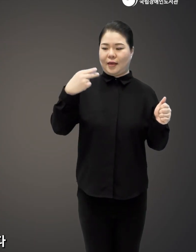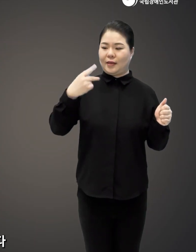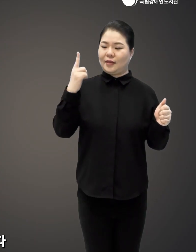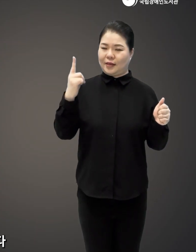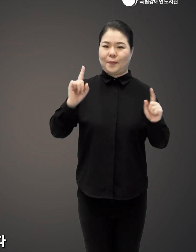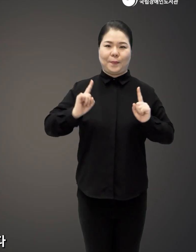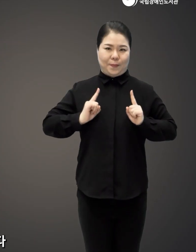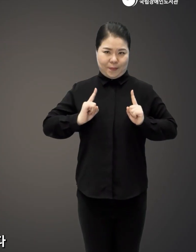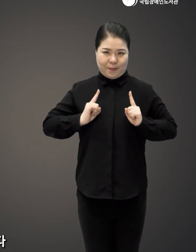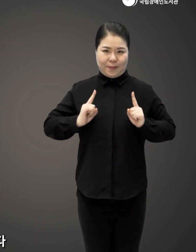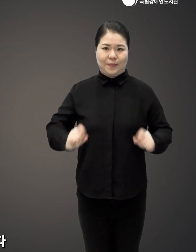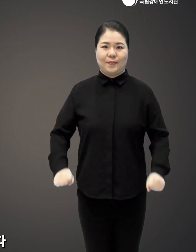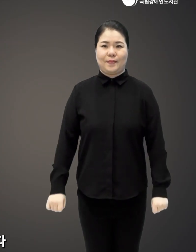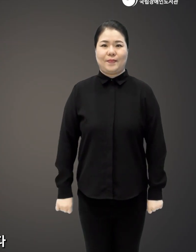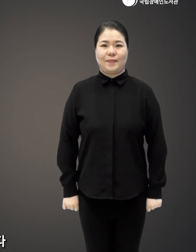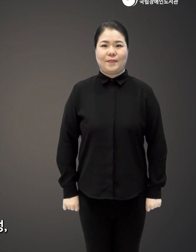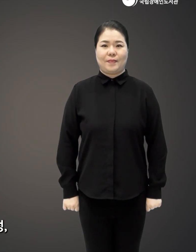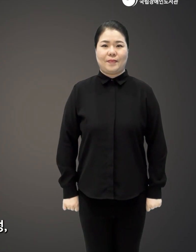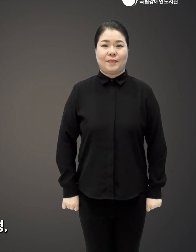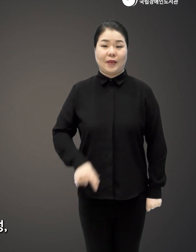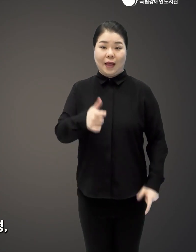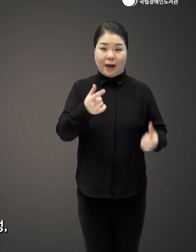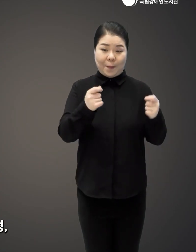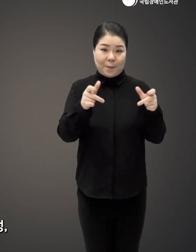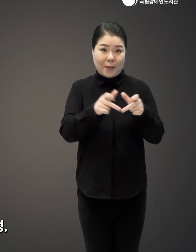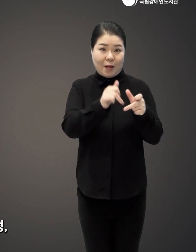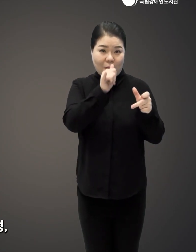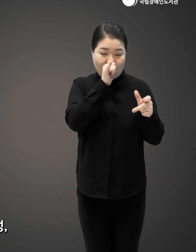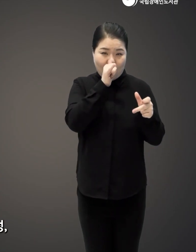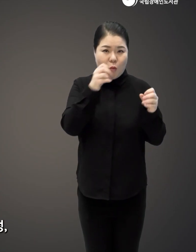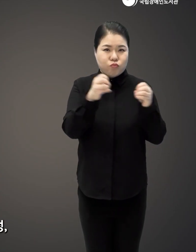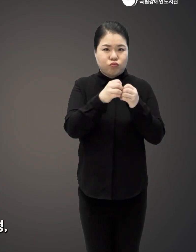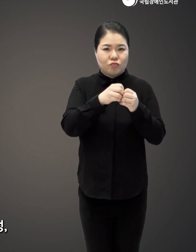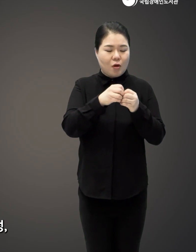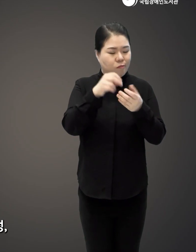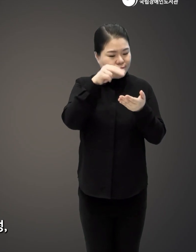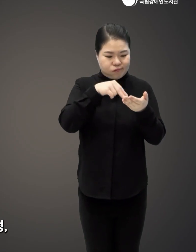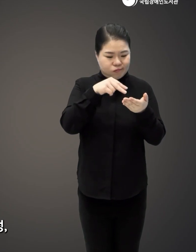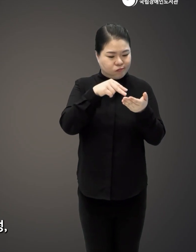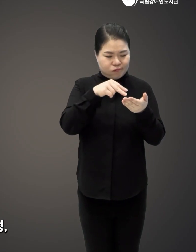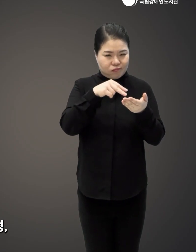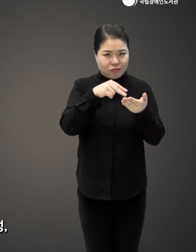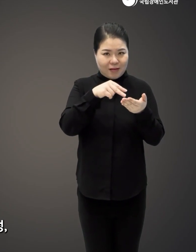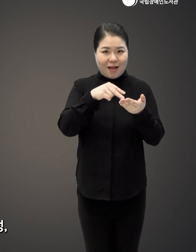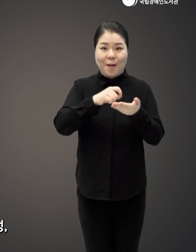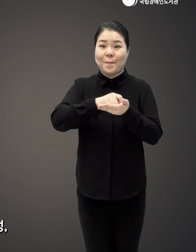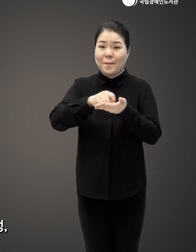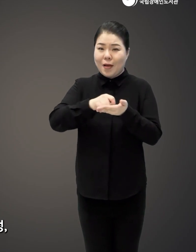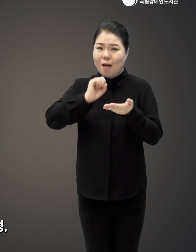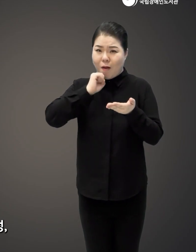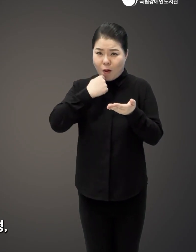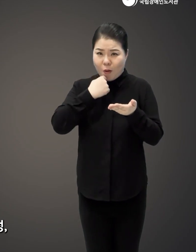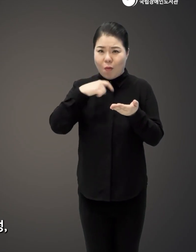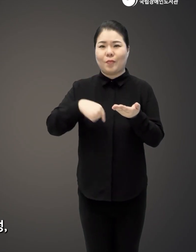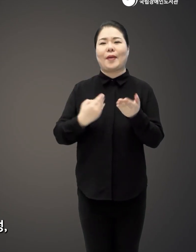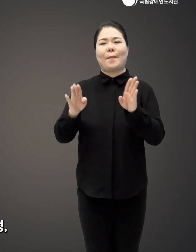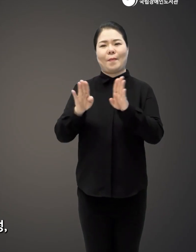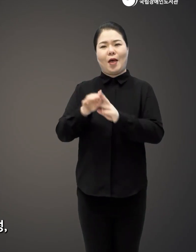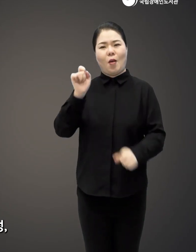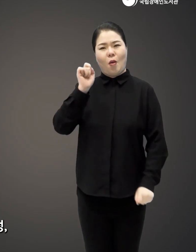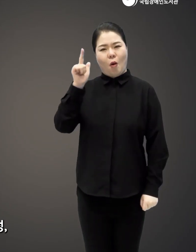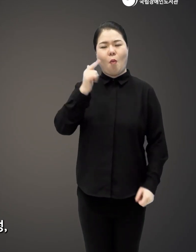and he has ADHD for others it might mean those diagnoses or it could be dyslexia,